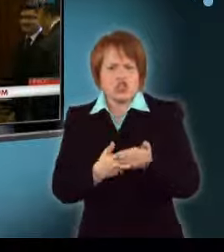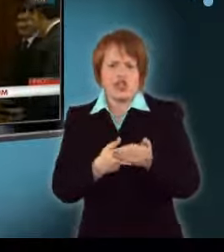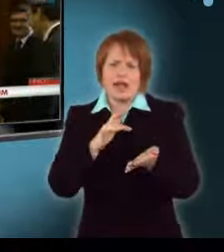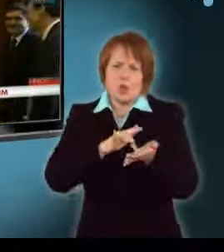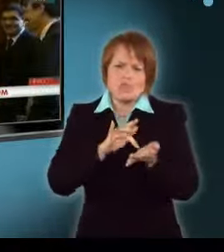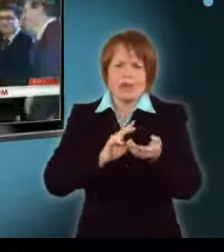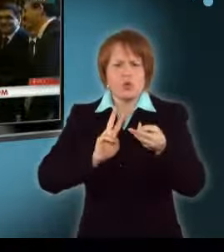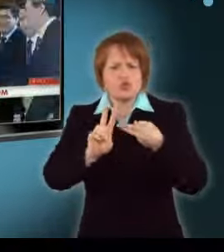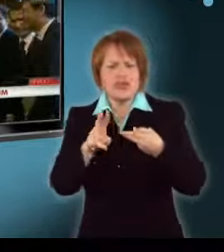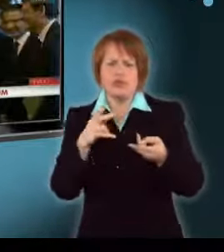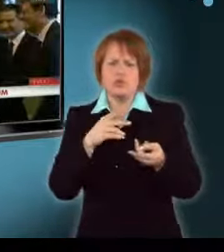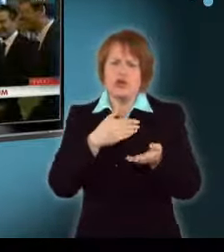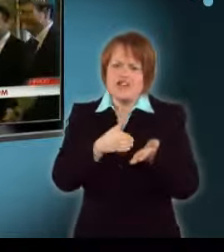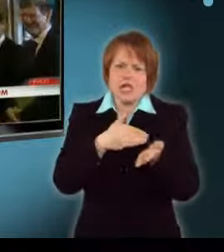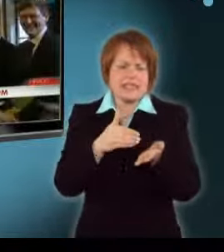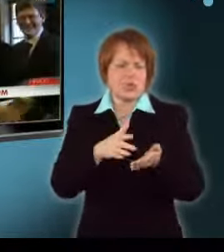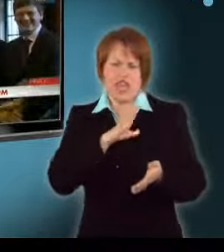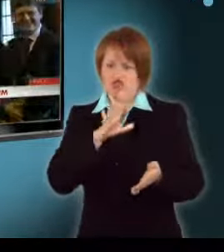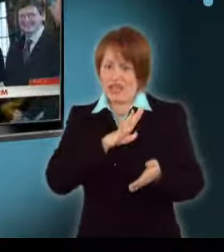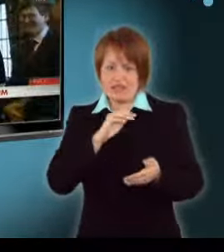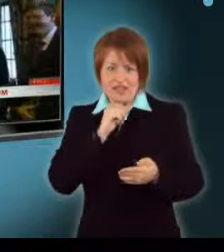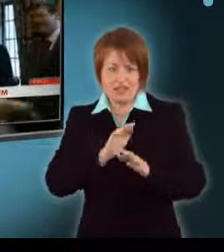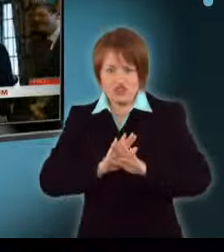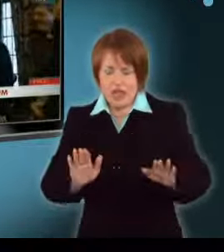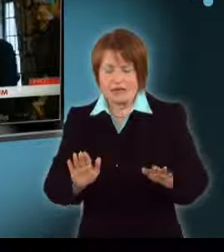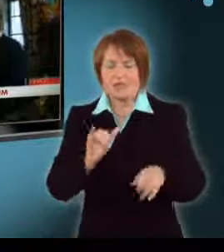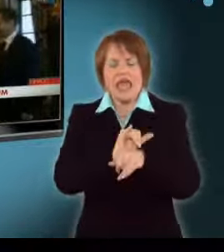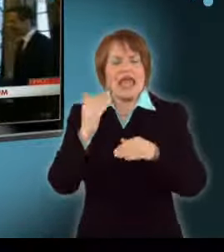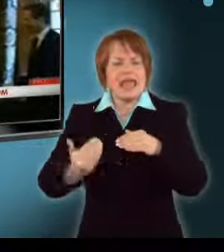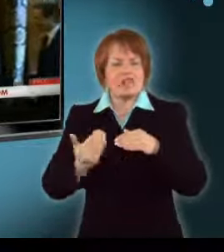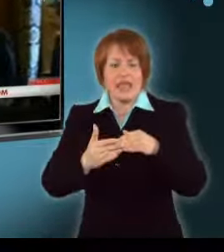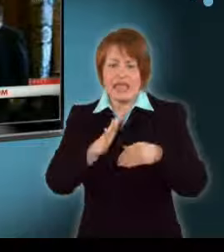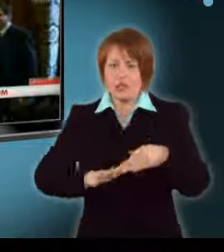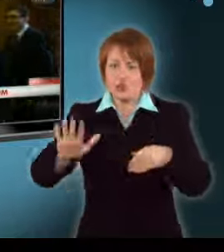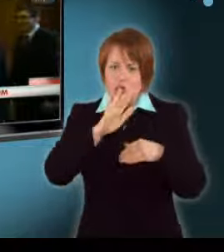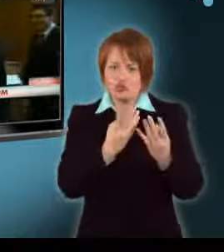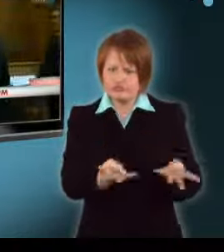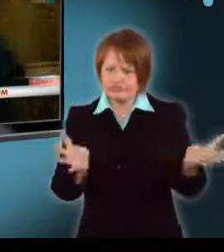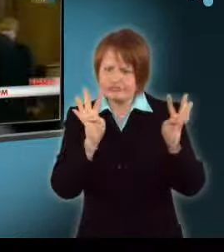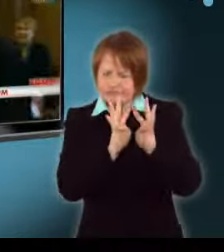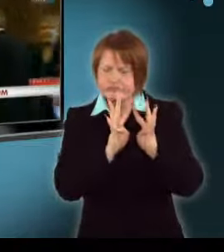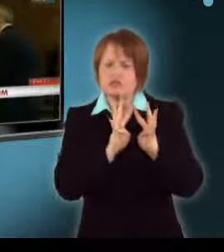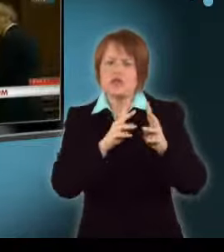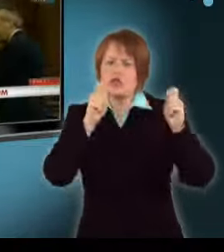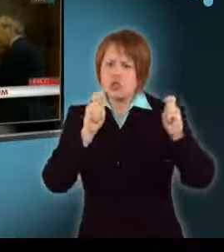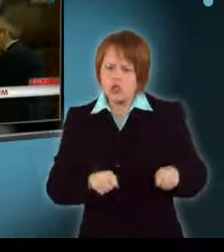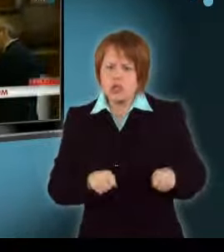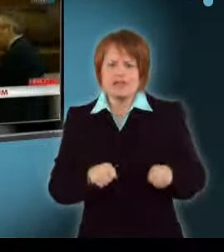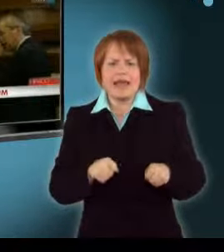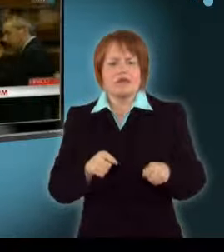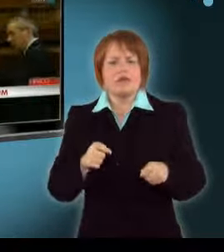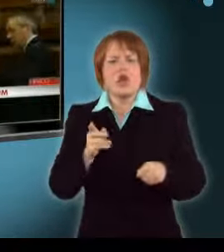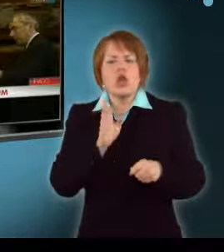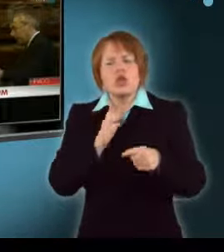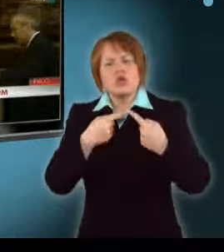sem hosszú távon nem fenyegeti veszély. A hétvégi uniós csúcson a közösség állam és kormányfői úgy döntöttek, nem